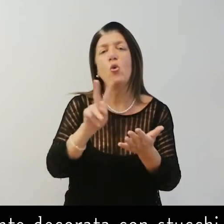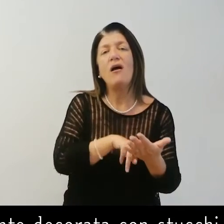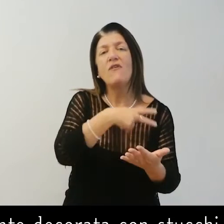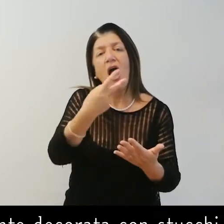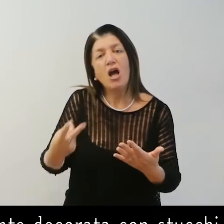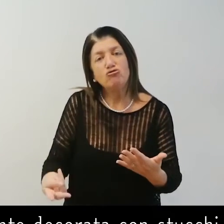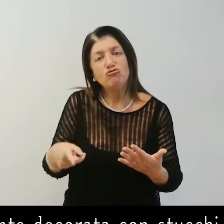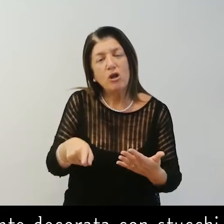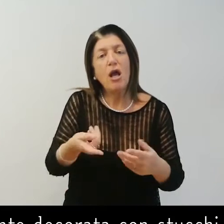Bibbia e dei pangeli.